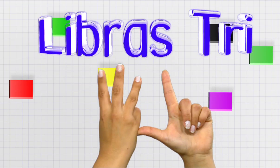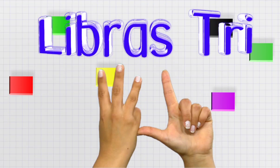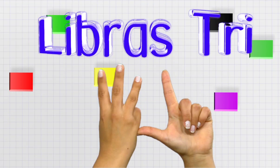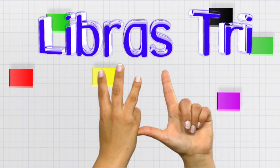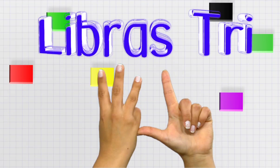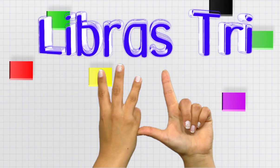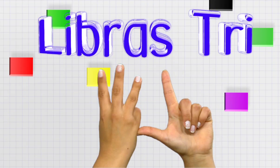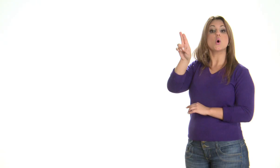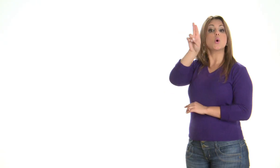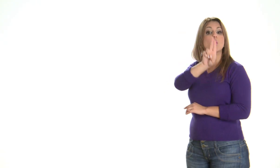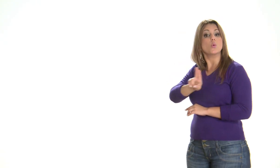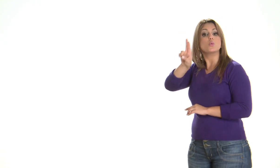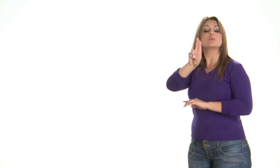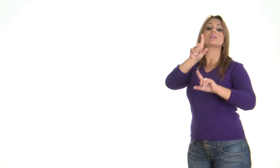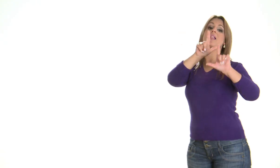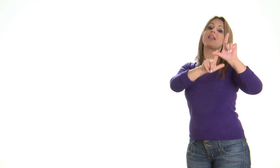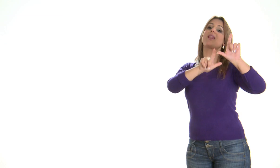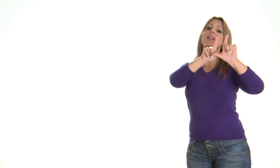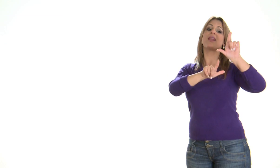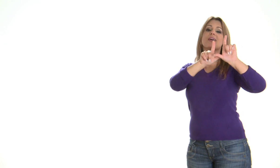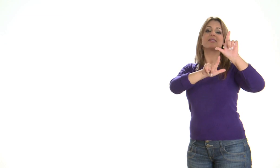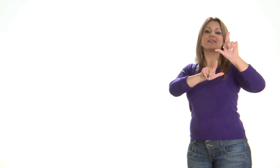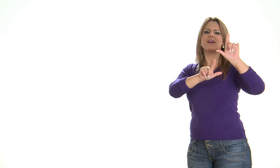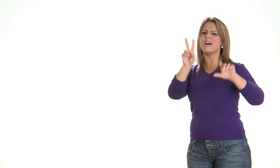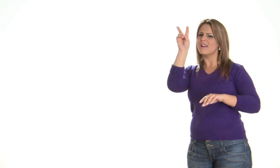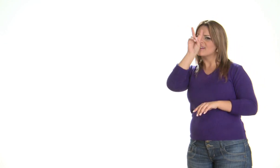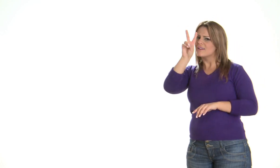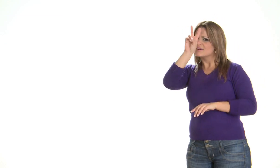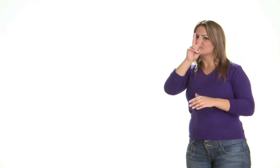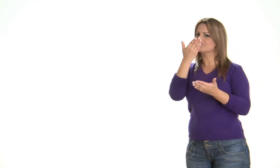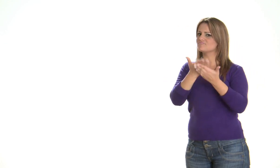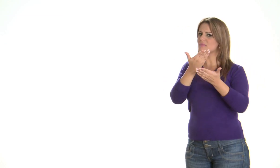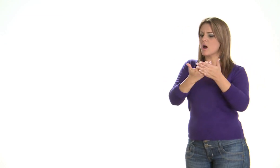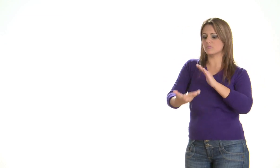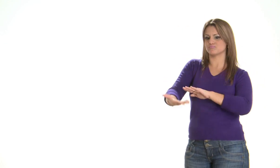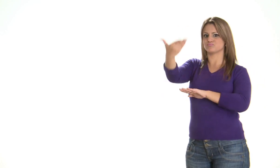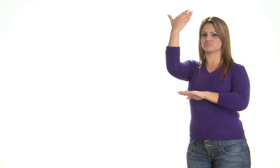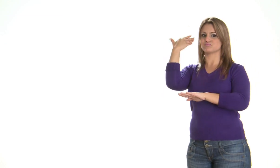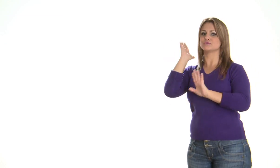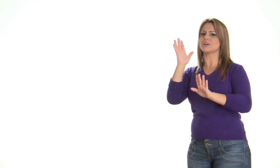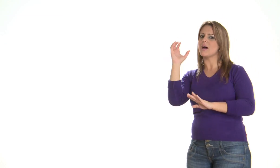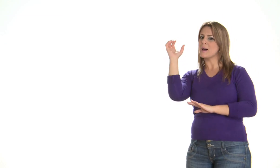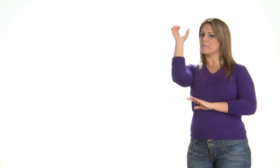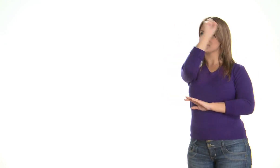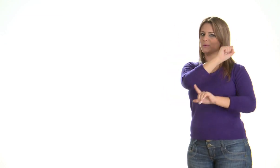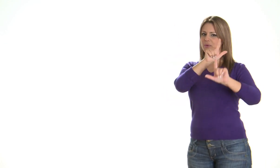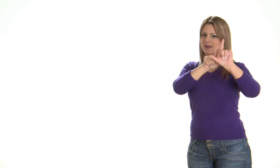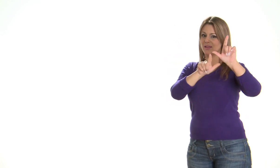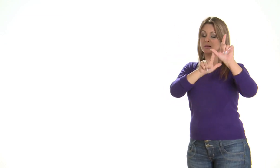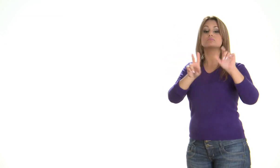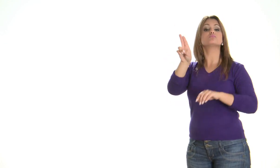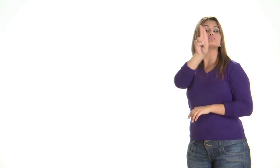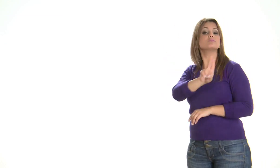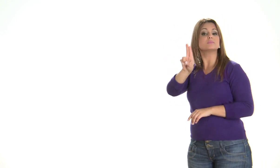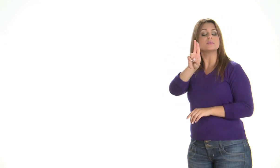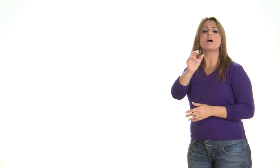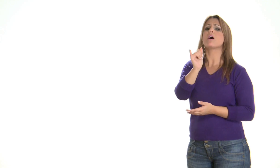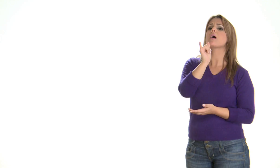Librastri Lembre da aula anterior, onde aprendemos as letras? Agora iremos usá-las. Por exemplo,